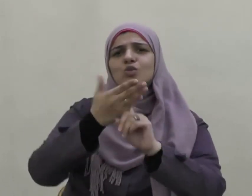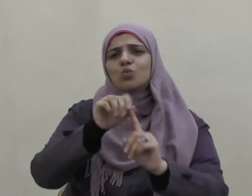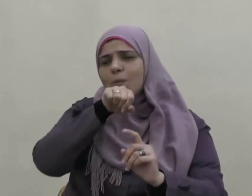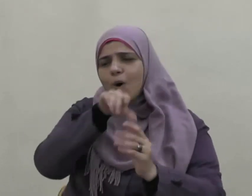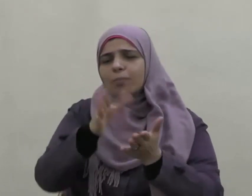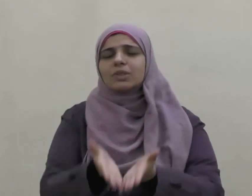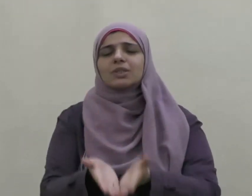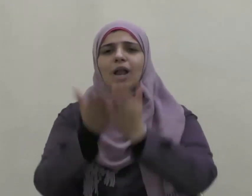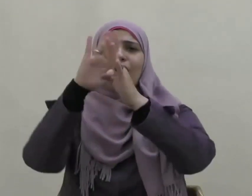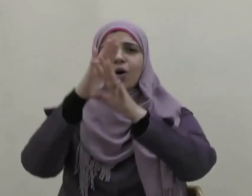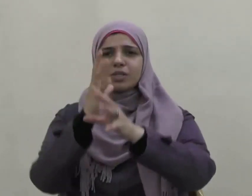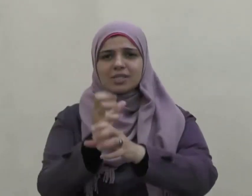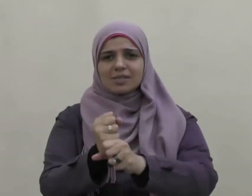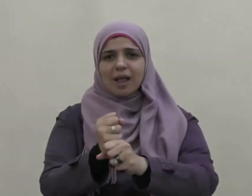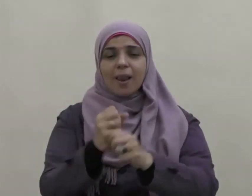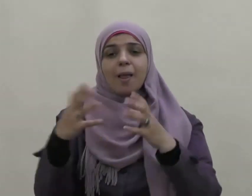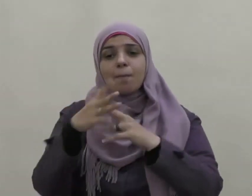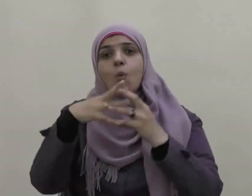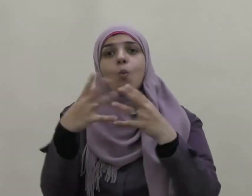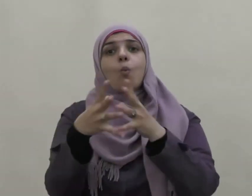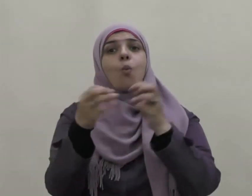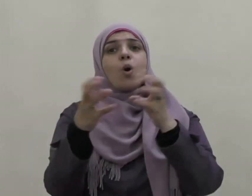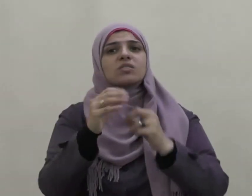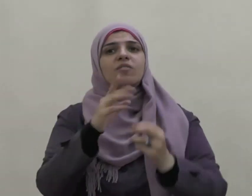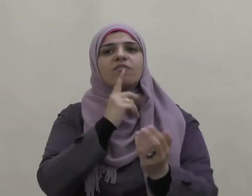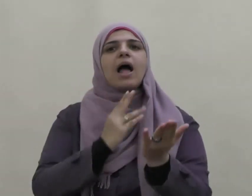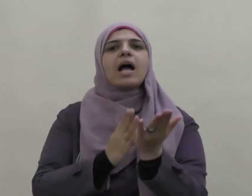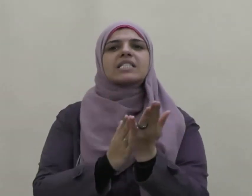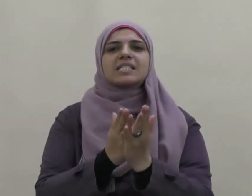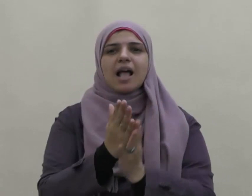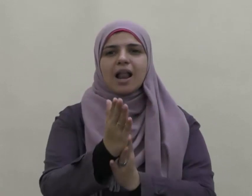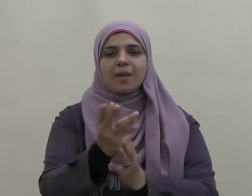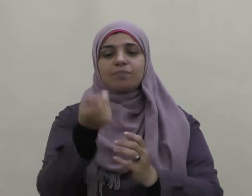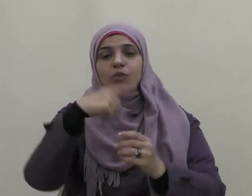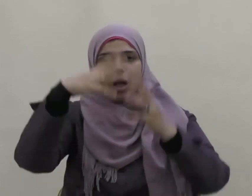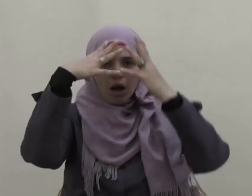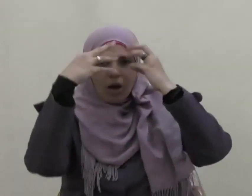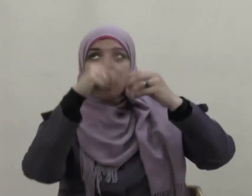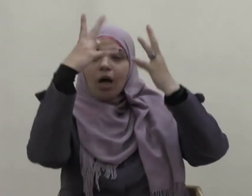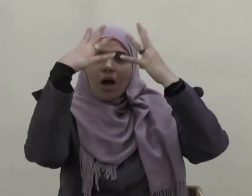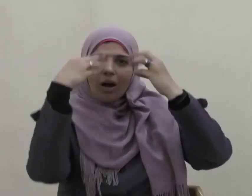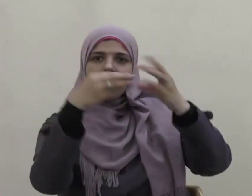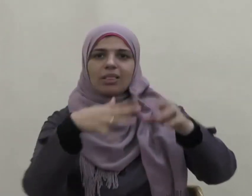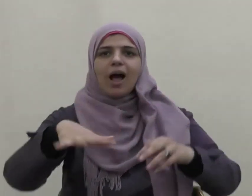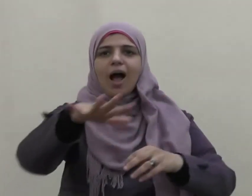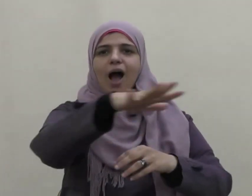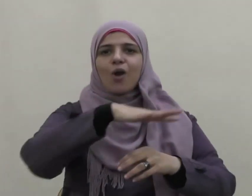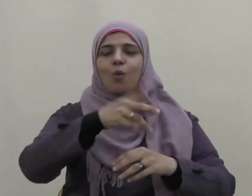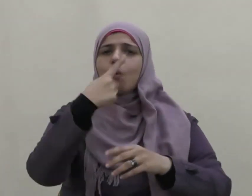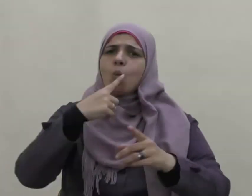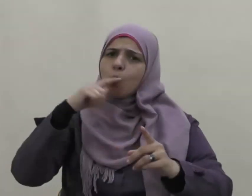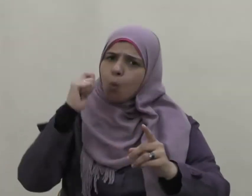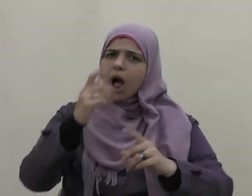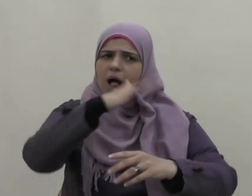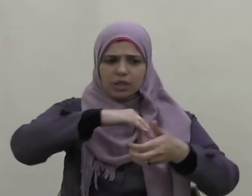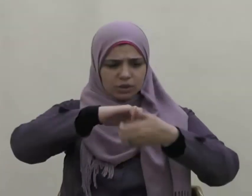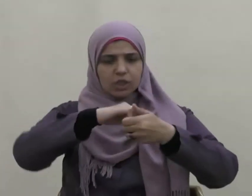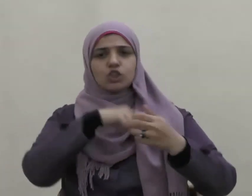وسلم ووصفهم بالإحسان ورضي عنهم ووعدهم جنات تجري تحتها